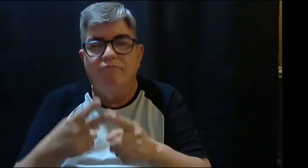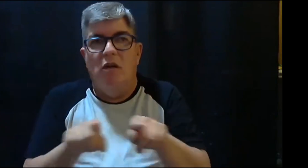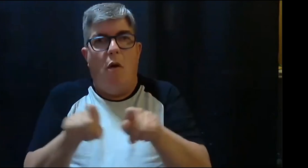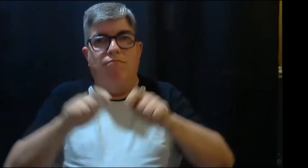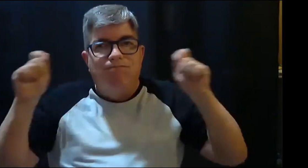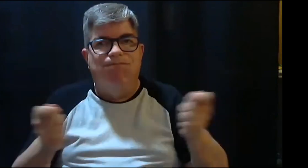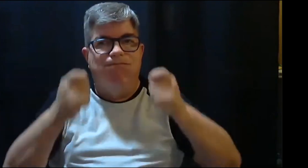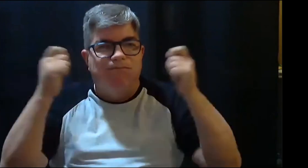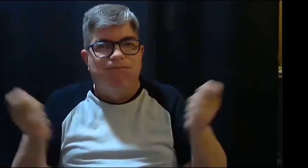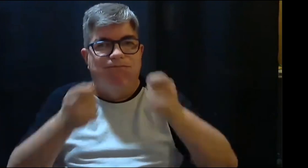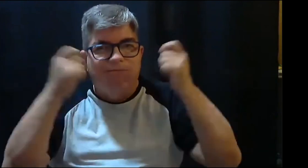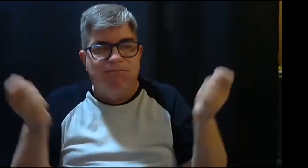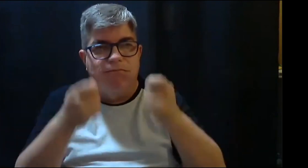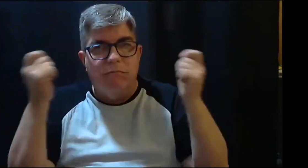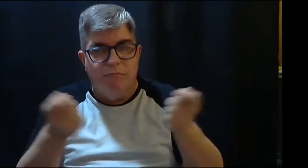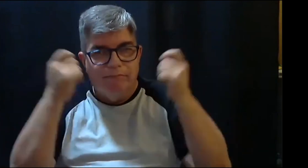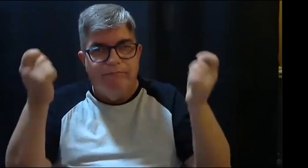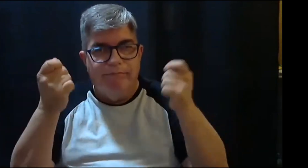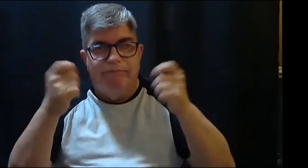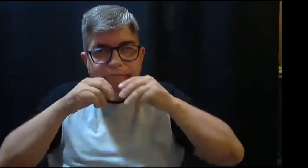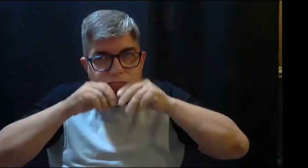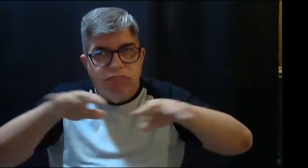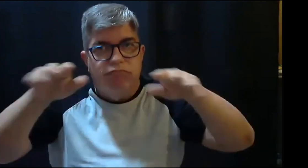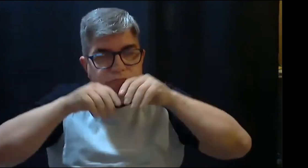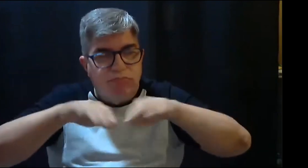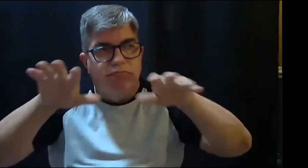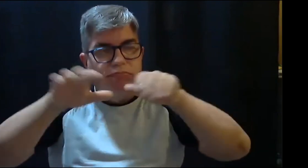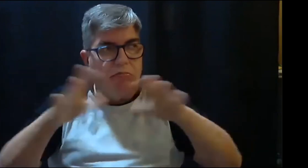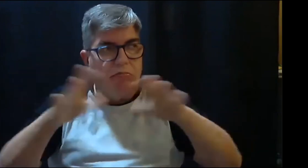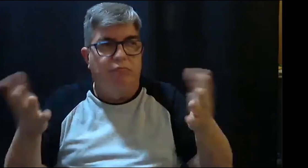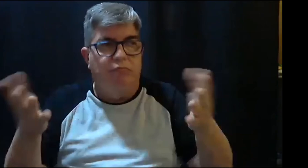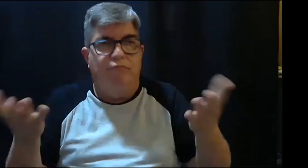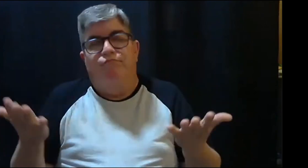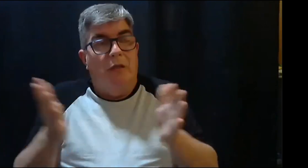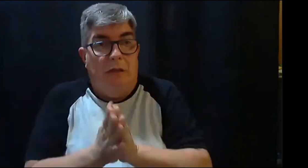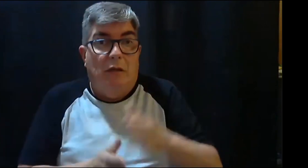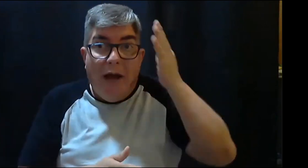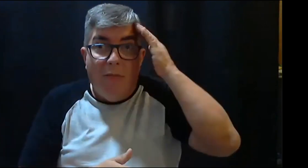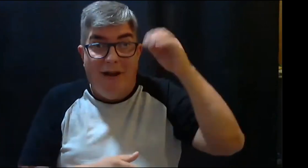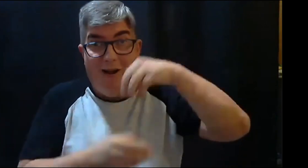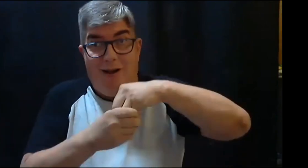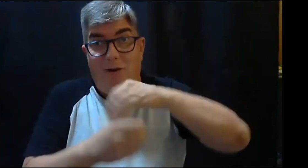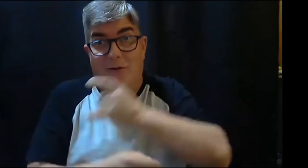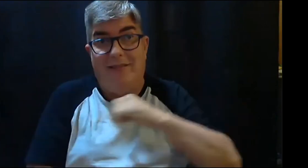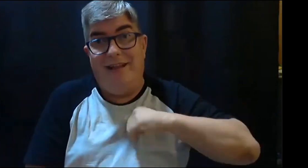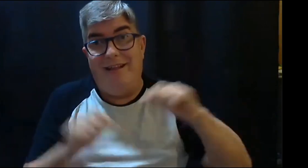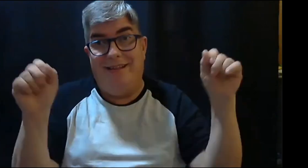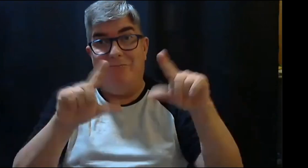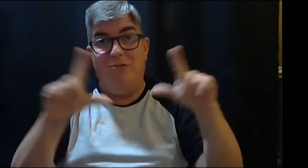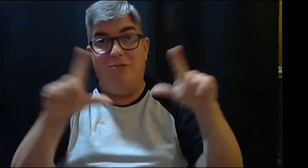desde arriba esa situación. En segundo lugar, promover, divulgar. Bueno, por ejemplo,